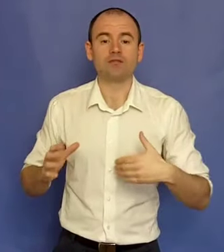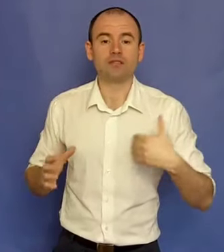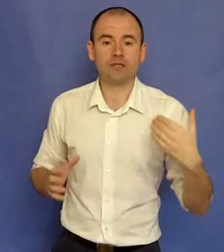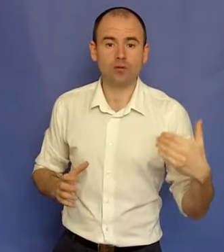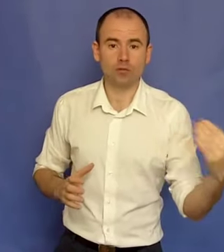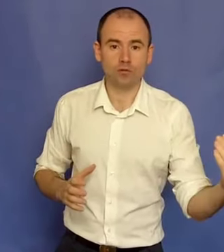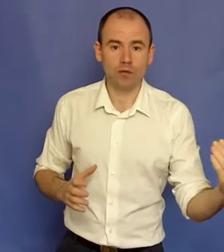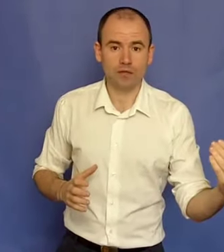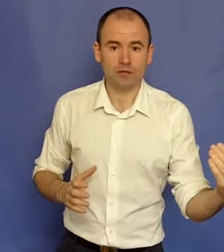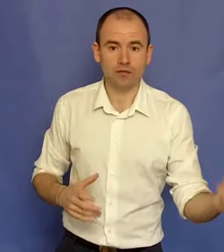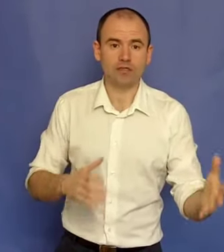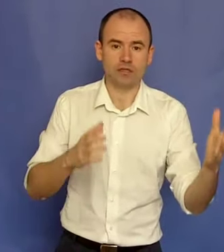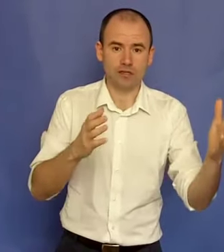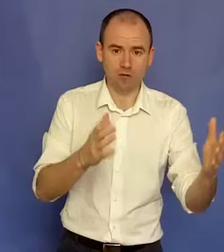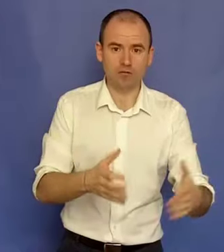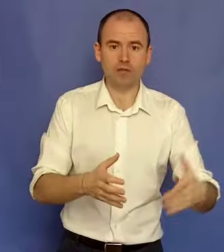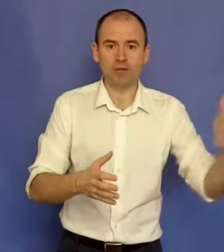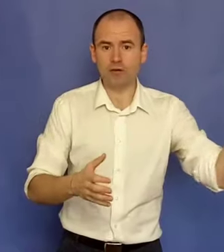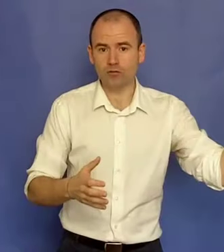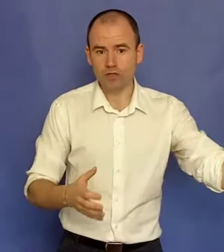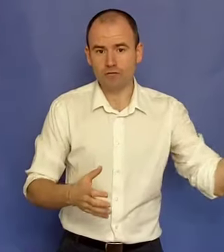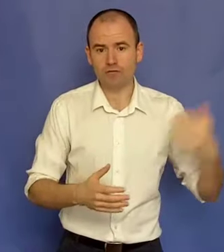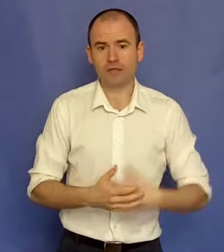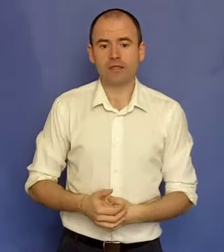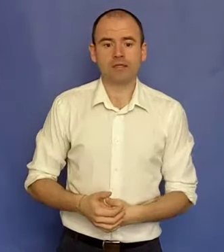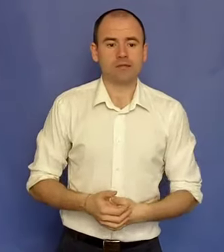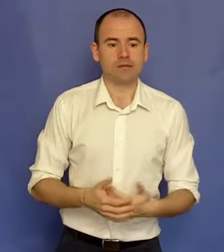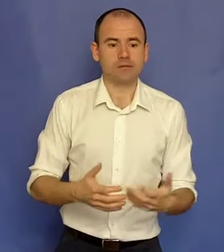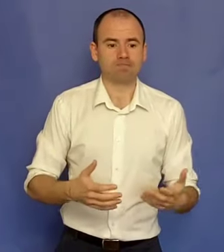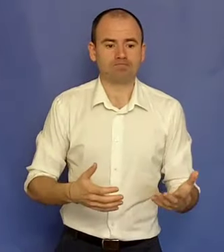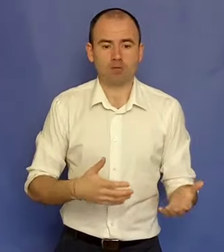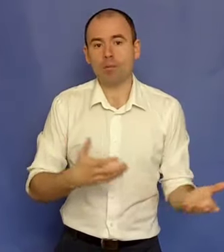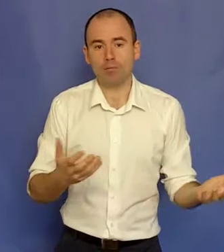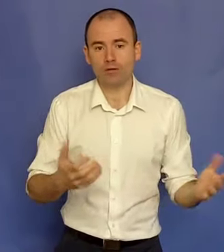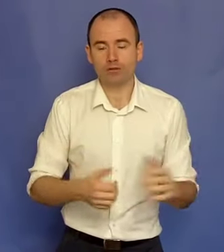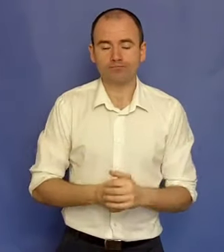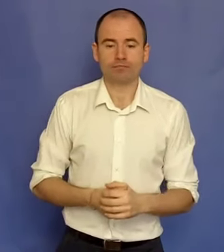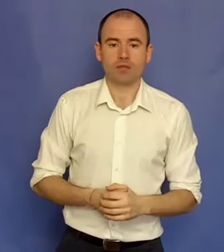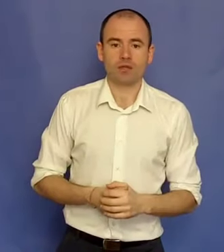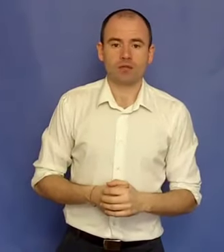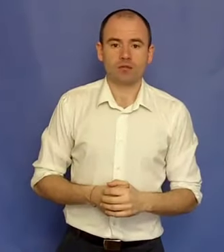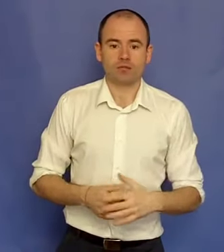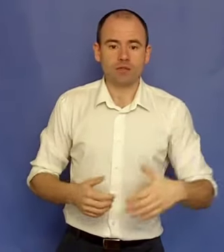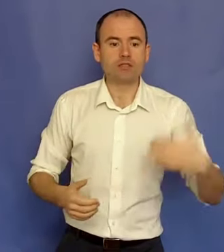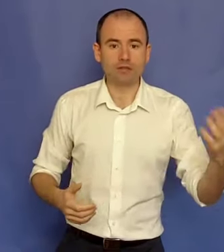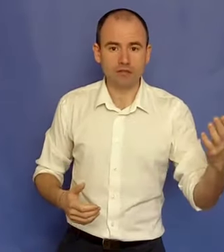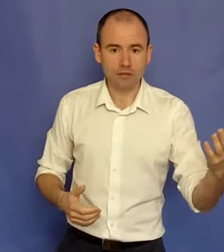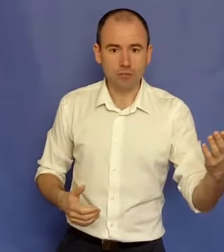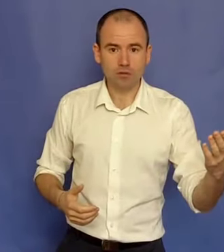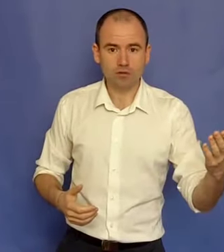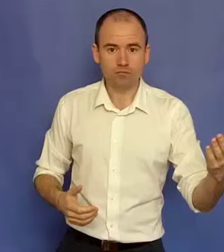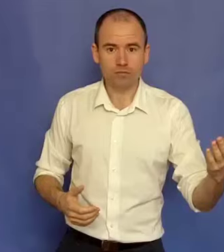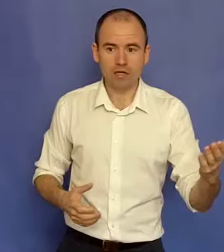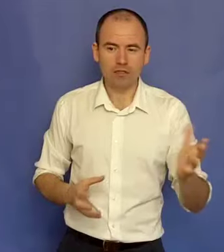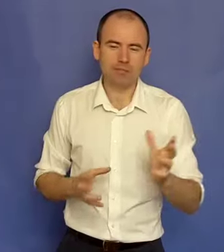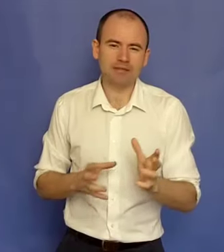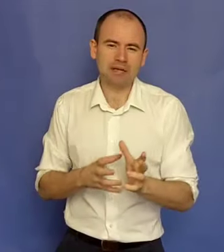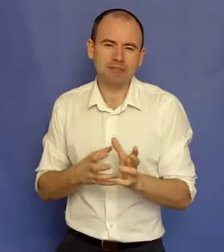să-ți vinzi timpul pentru bani. Ești angajat la o firmă, ai un șef sau mai mulți, îți vinzi timpul, și parțial